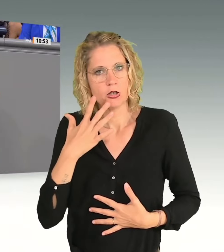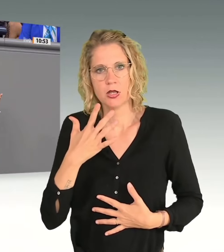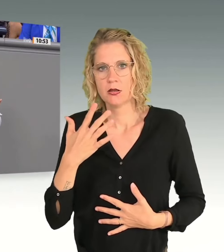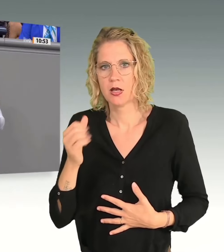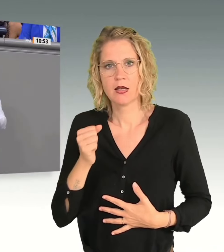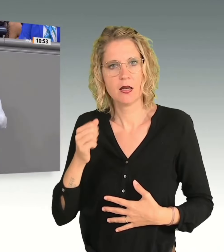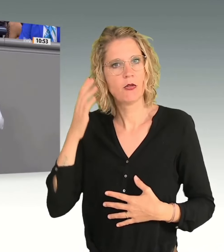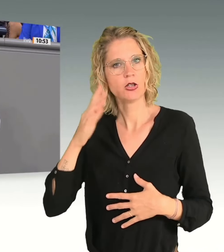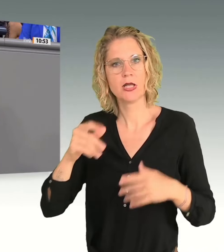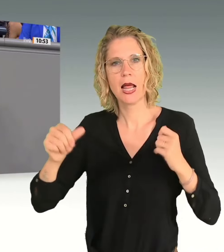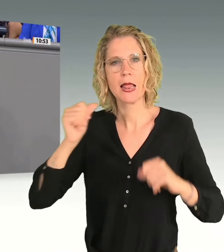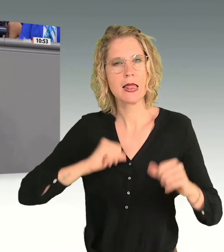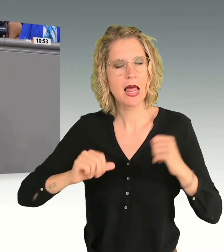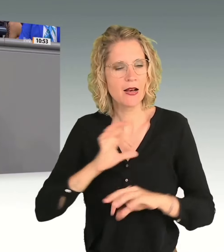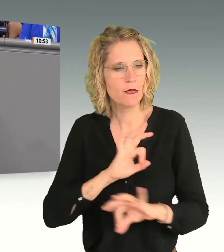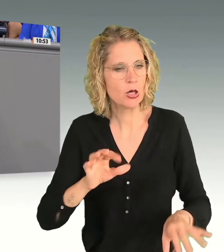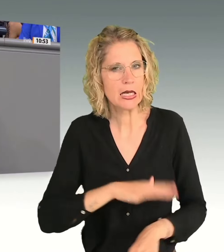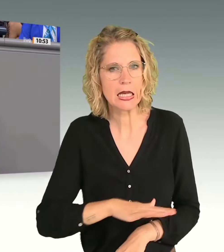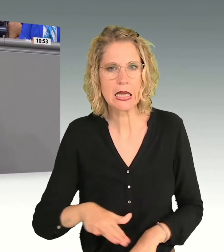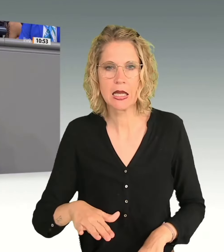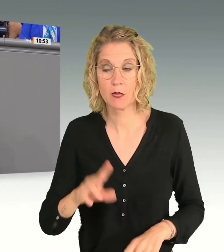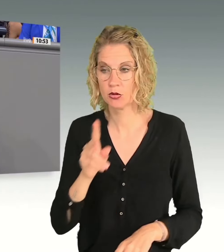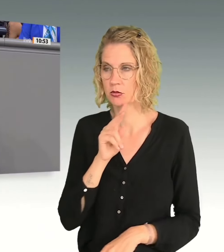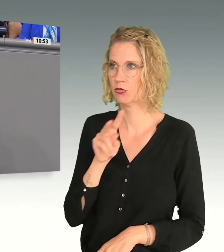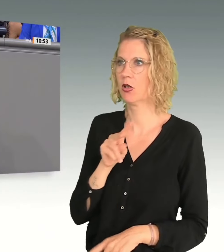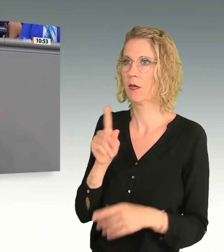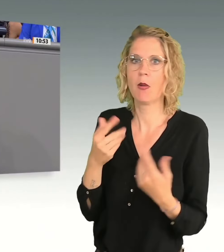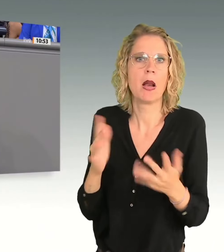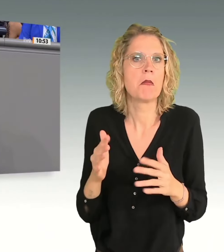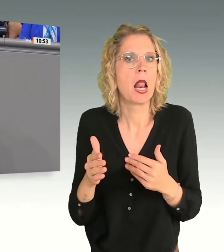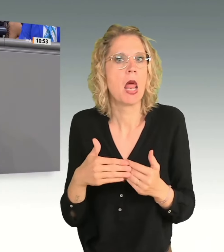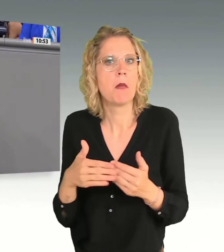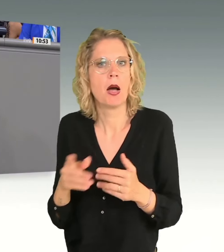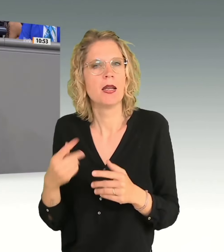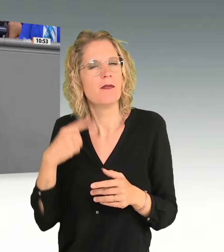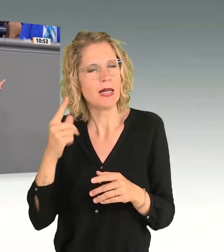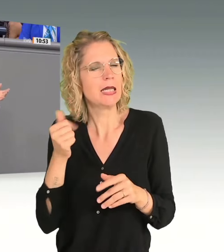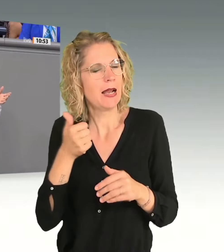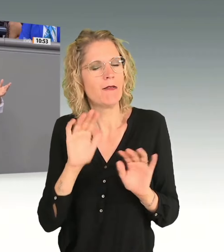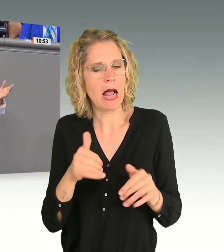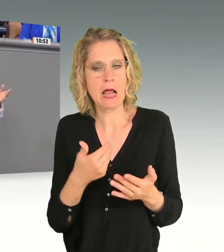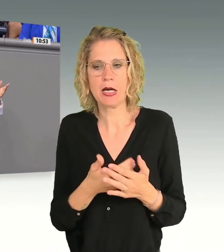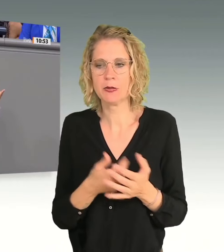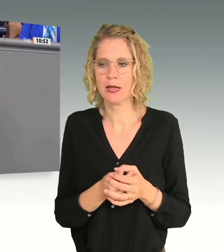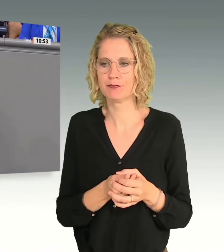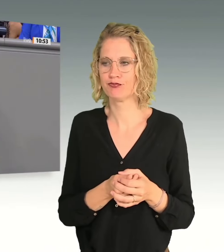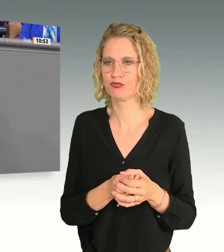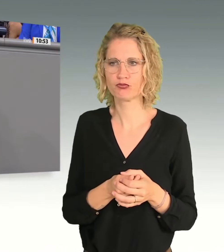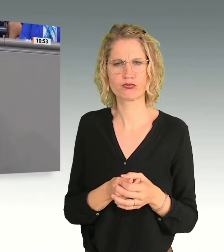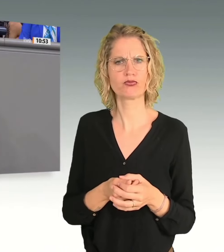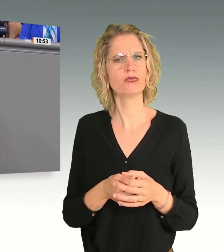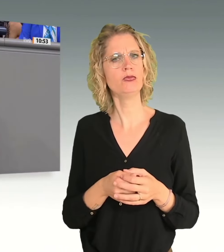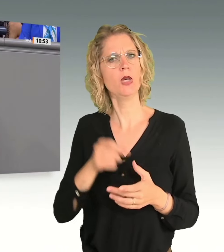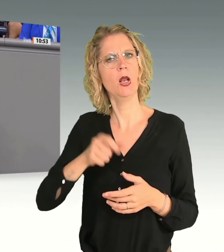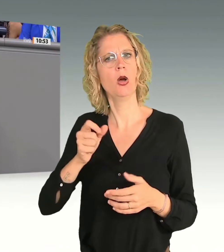die Kinder, die sich so etwas anschauen müssen, aber auch manchmal die Nachbarn. Ich weiß von einem Fall, da sitzen die Leute abends beim Fernsehen,